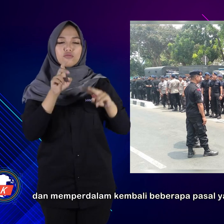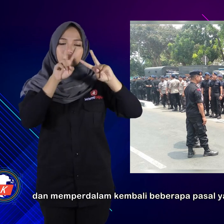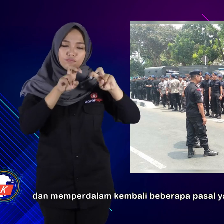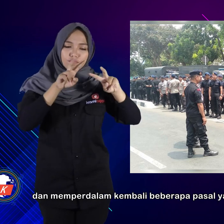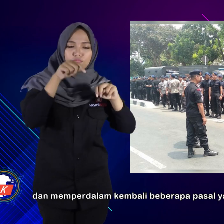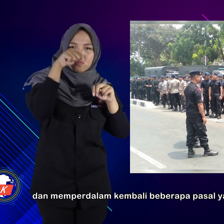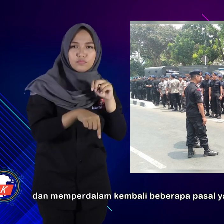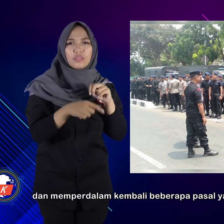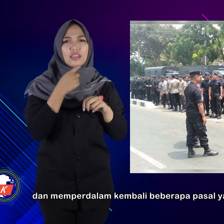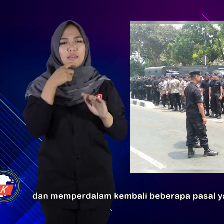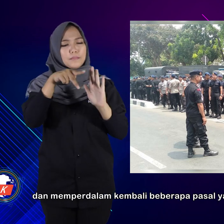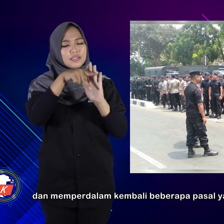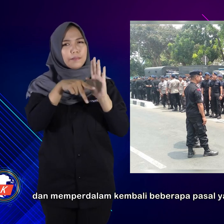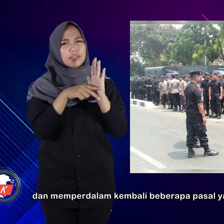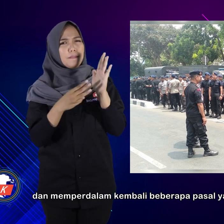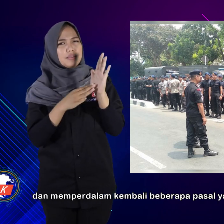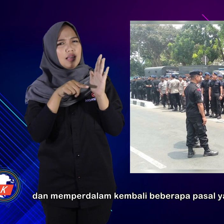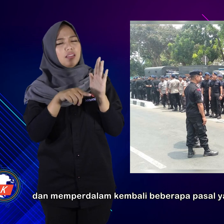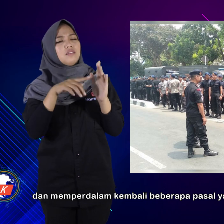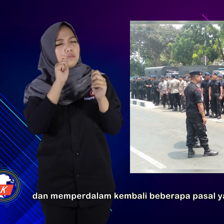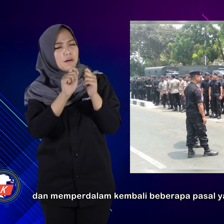memperdalam kembali beberapa pasal yang bermasalah.